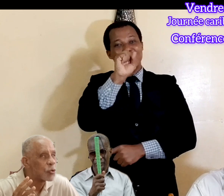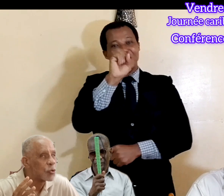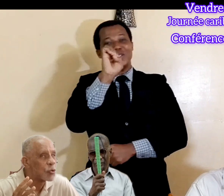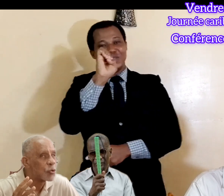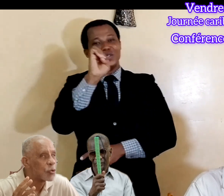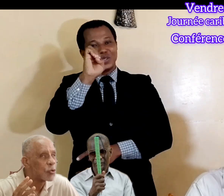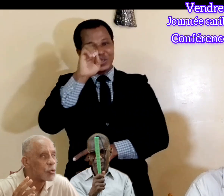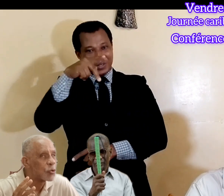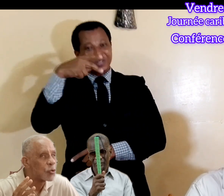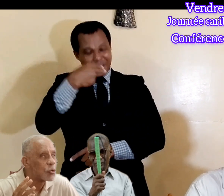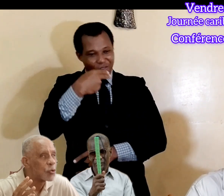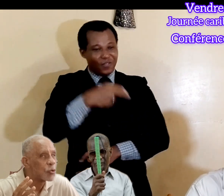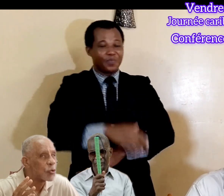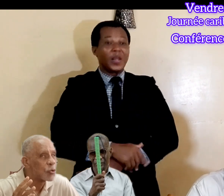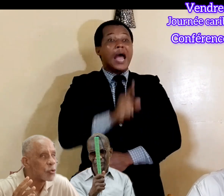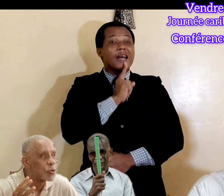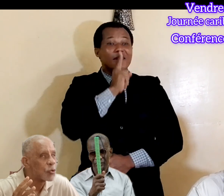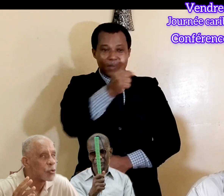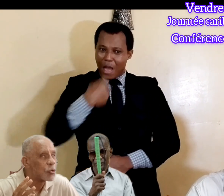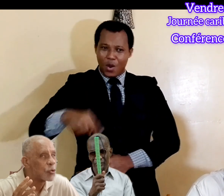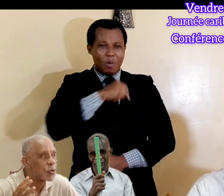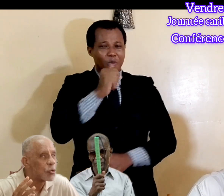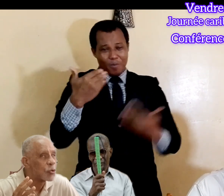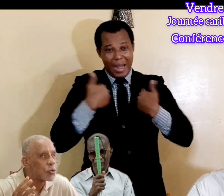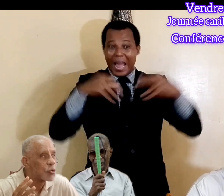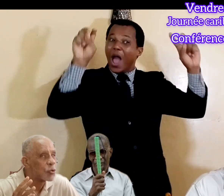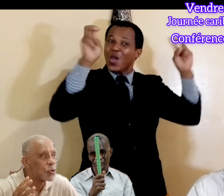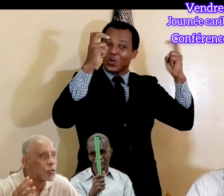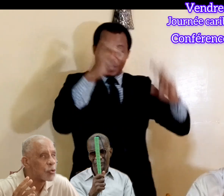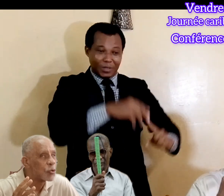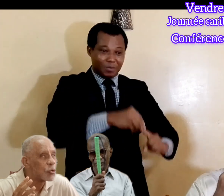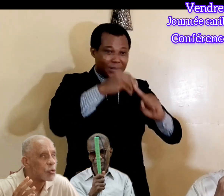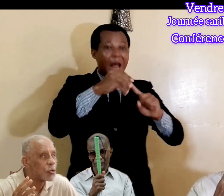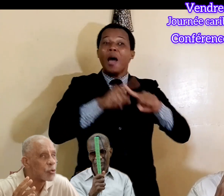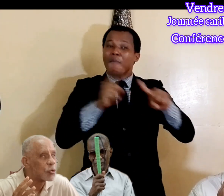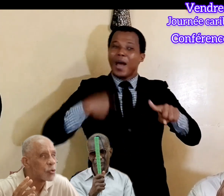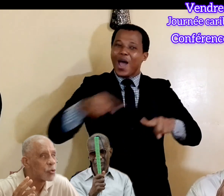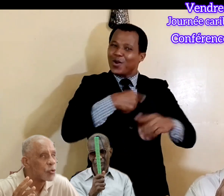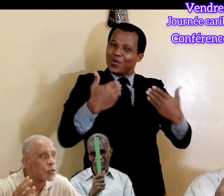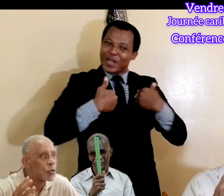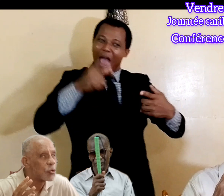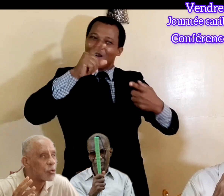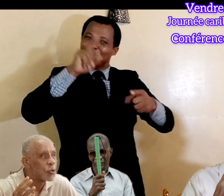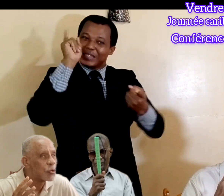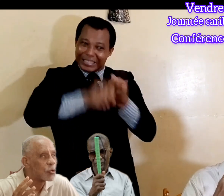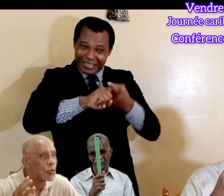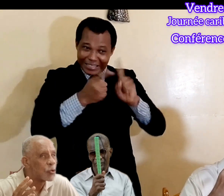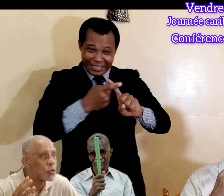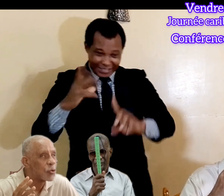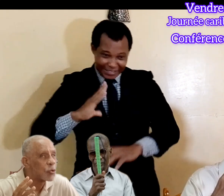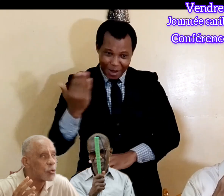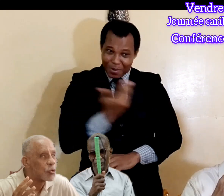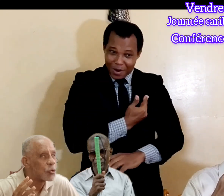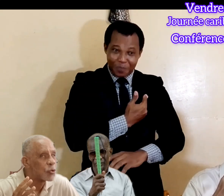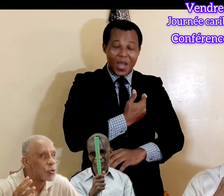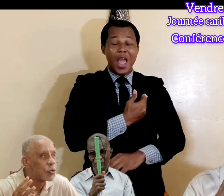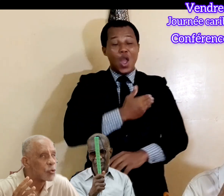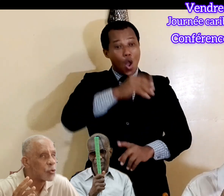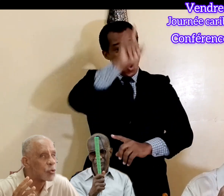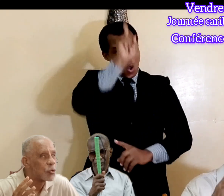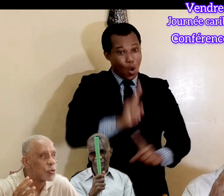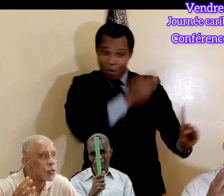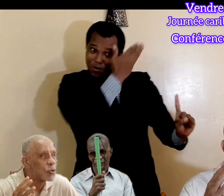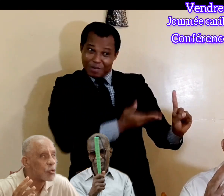handicapées. C'est un, nous parlons de thème spécifique, mais de 11 ans, on nous voyait